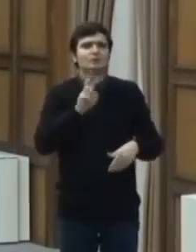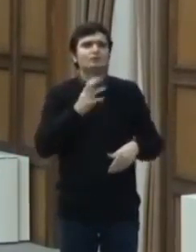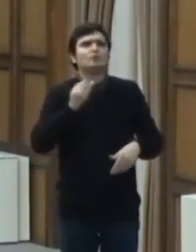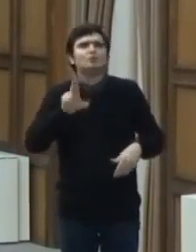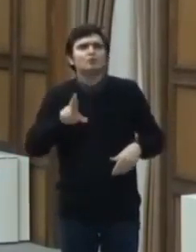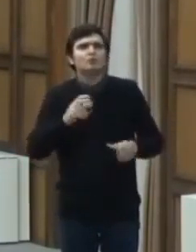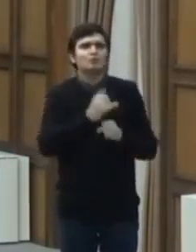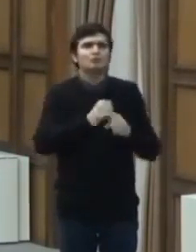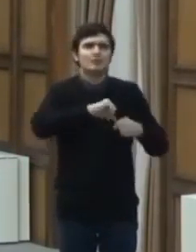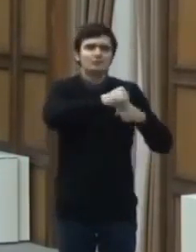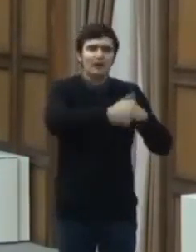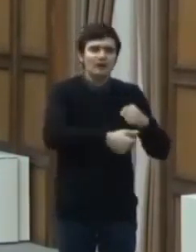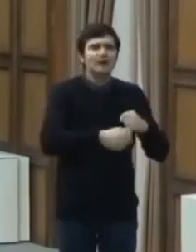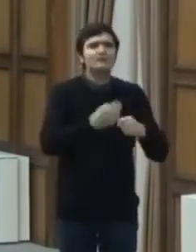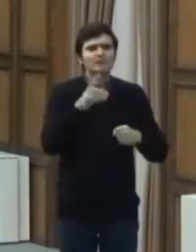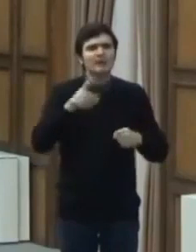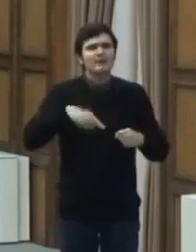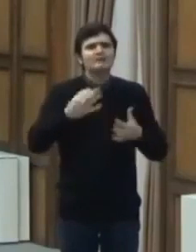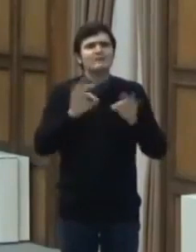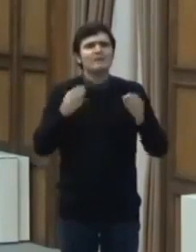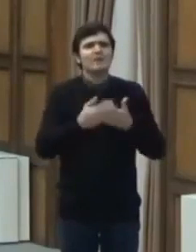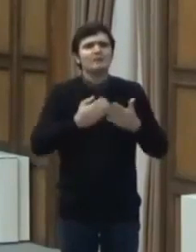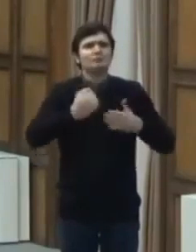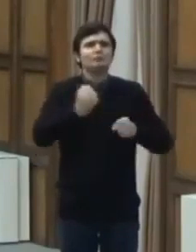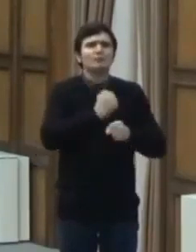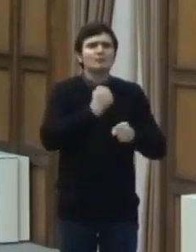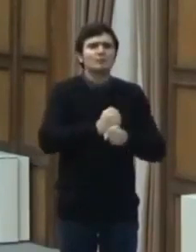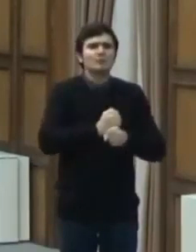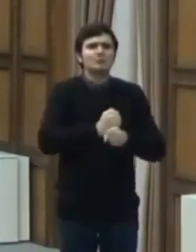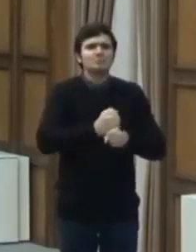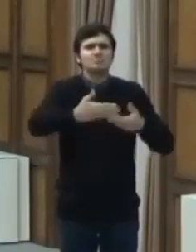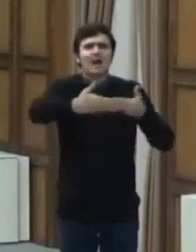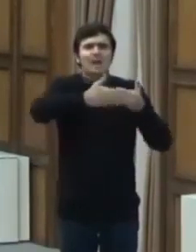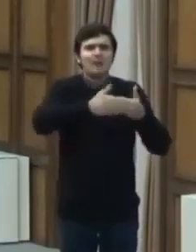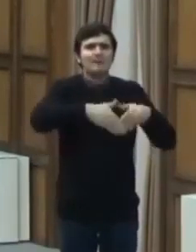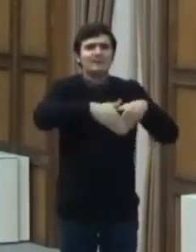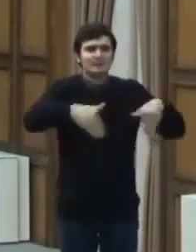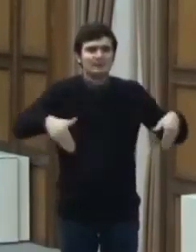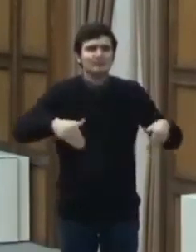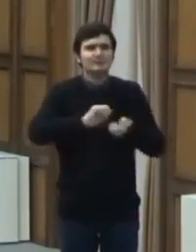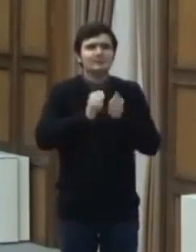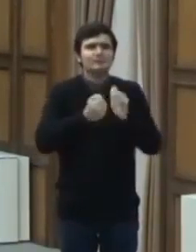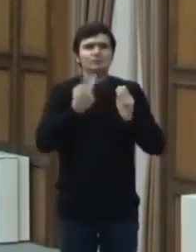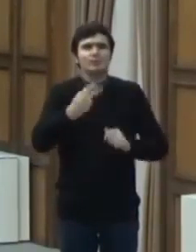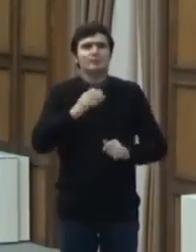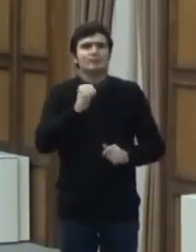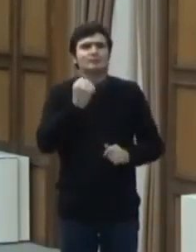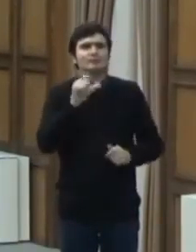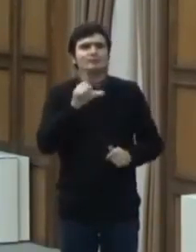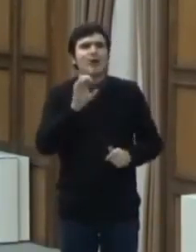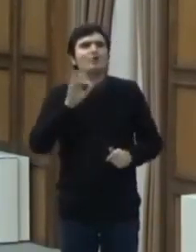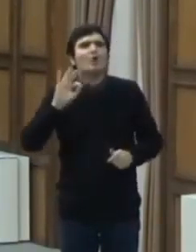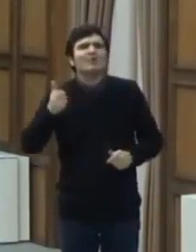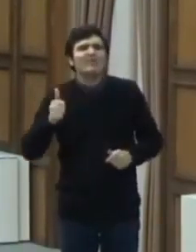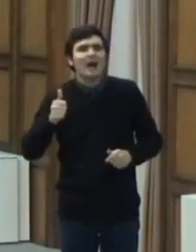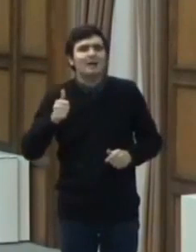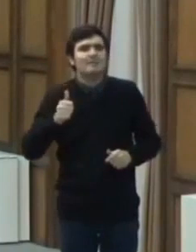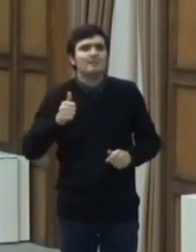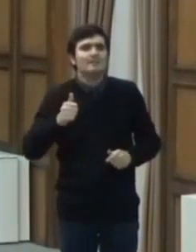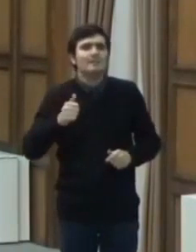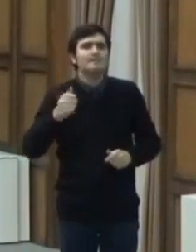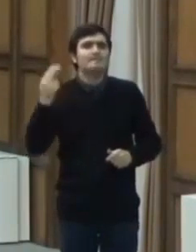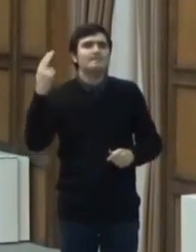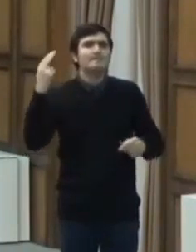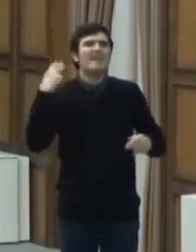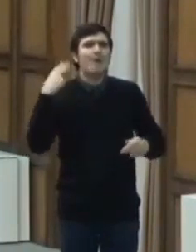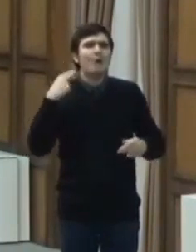Arad, cu excepția circulației lucrătorilor transfrontalier. 2. Salonta, județul Bihor, feroviar și rutier, cu